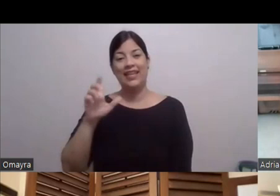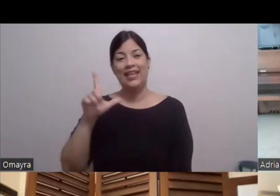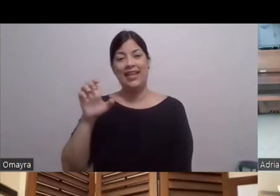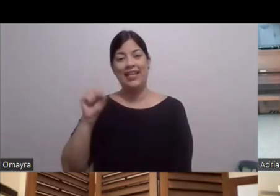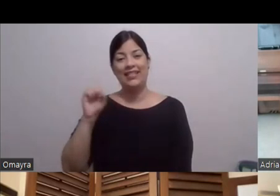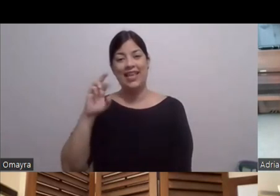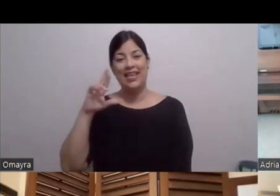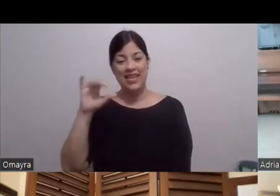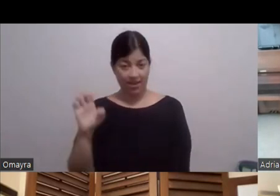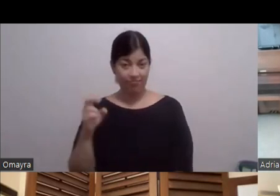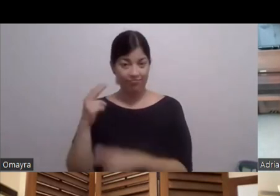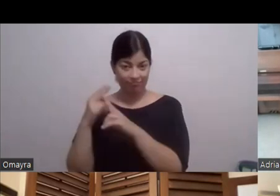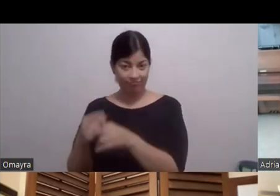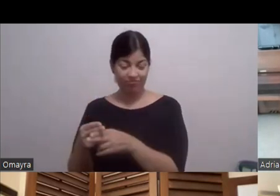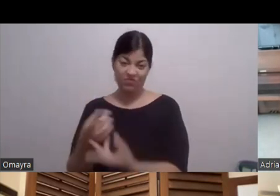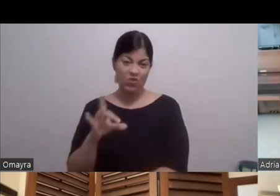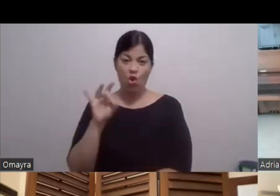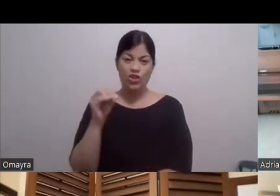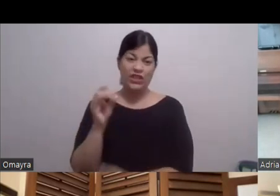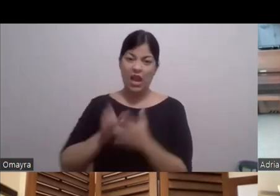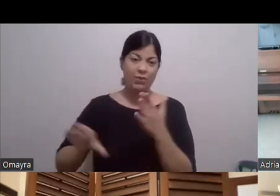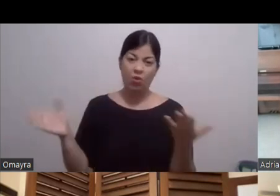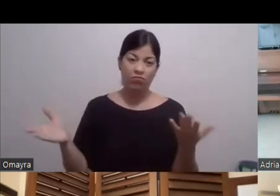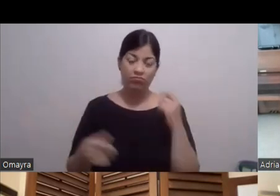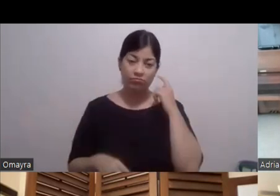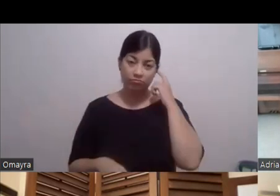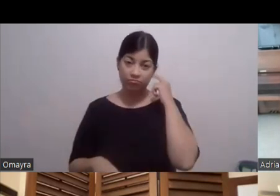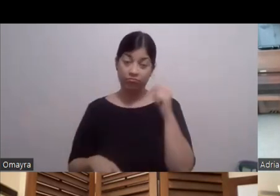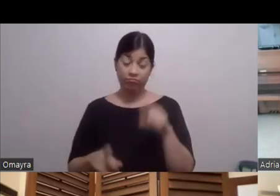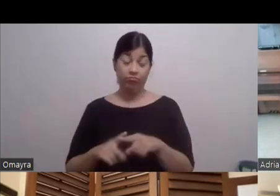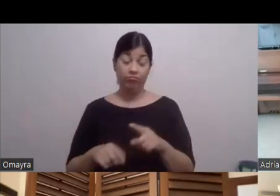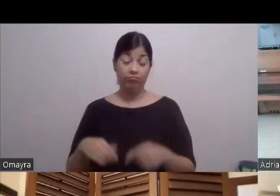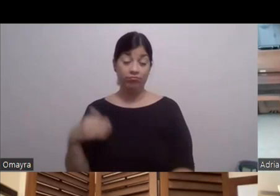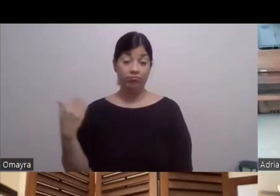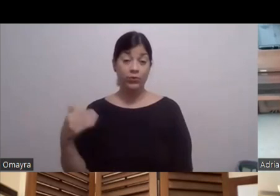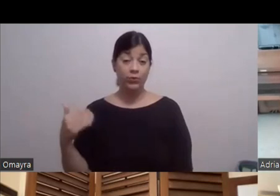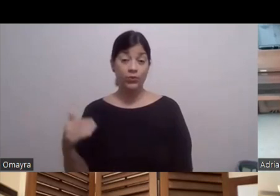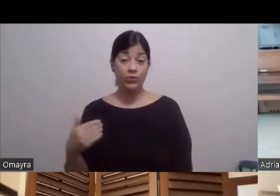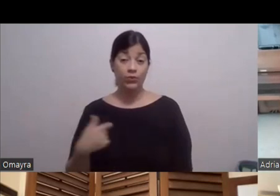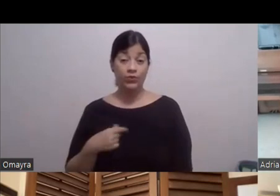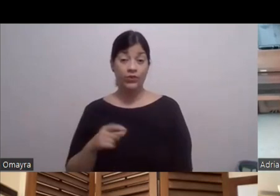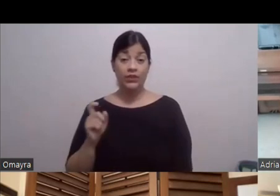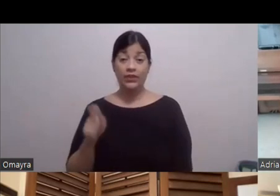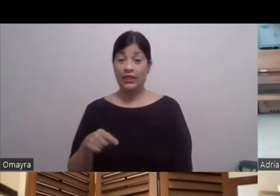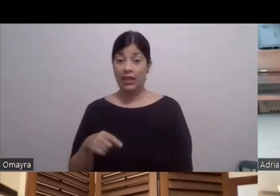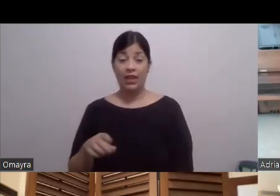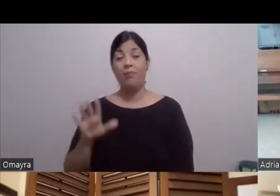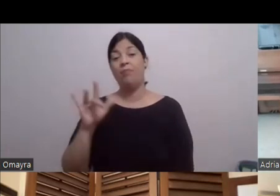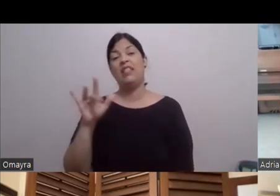60 capítulos 80 capítulos Entonces Si es bien Es bien heavy Porque tienes que estar Como te digo Te entregan 25 capítulos Y ellos empiezan a grabar